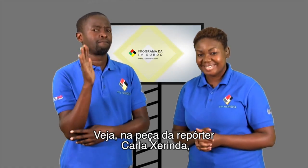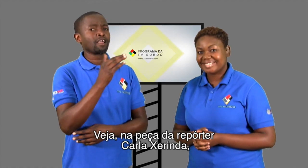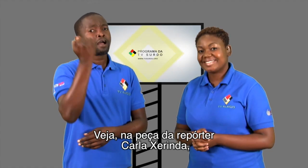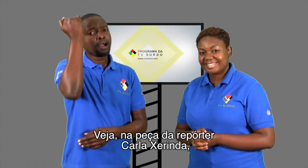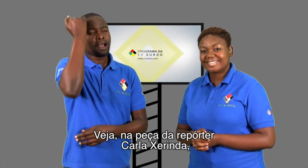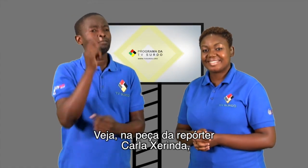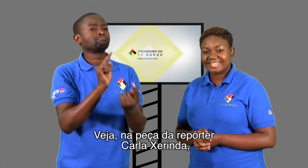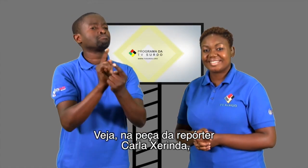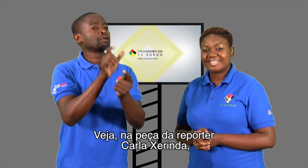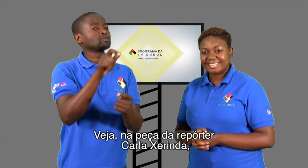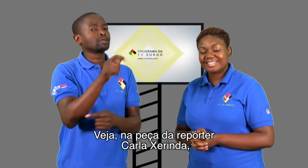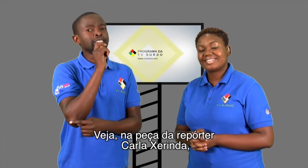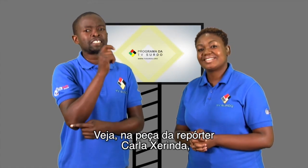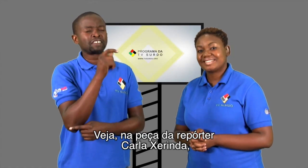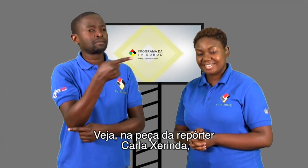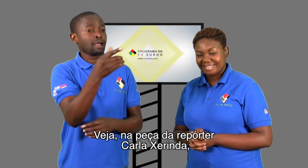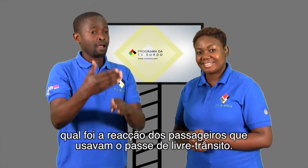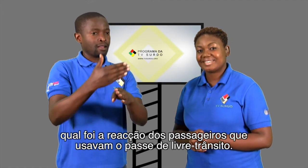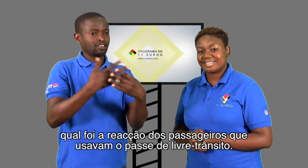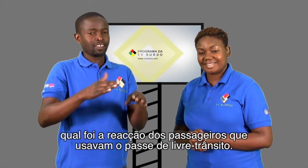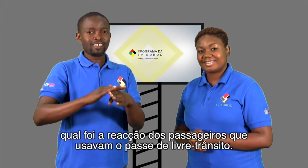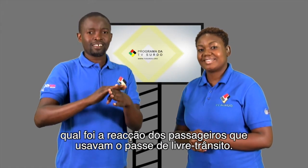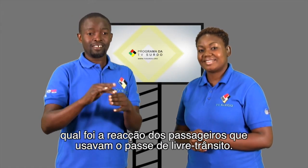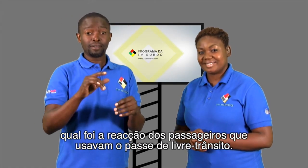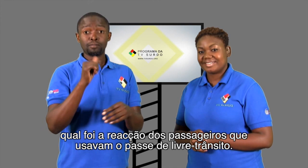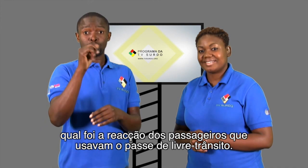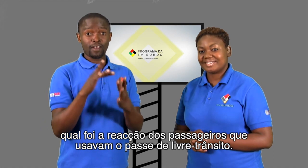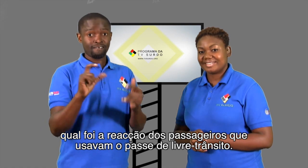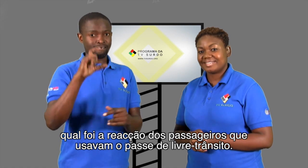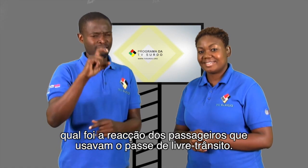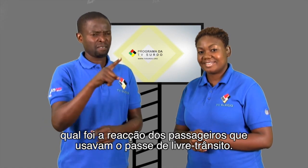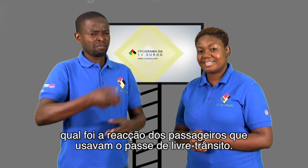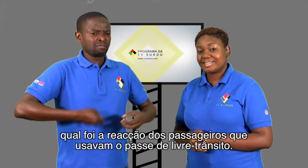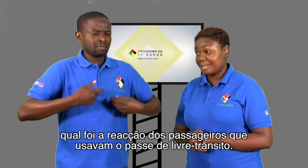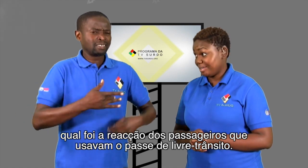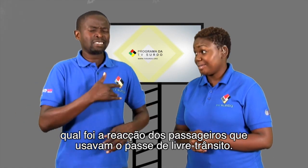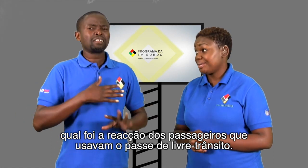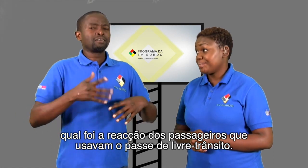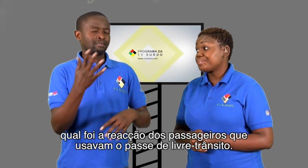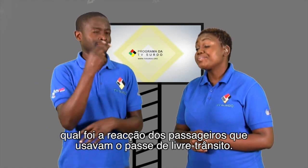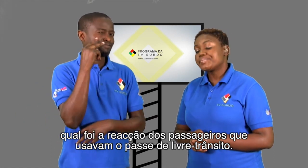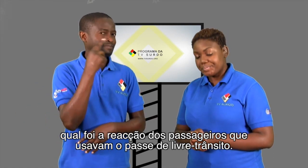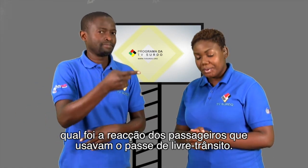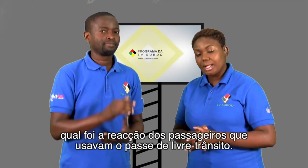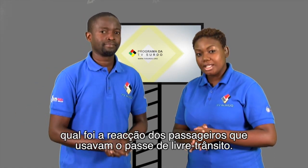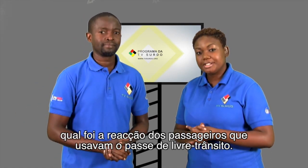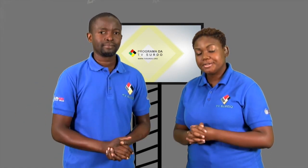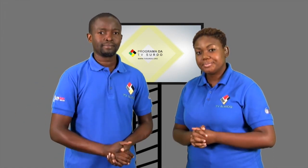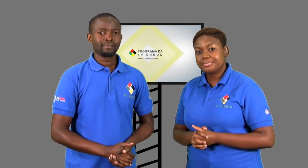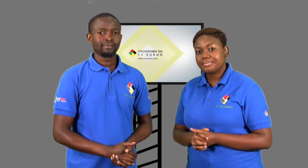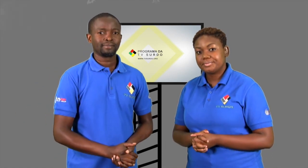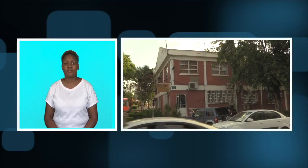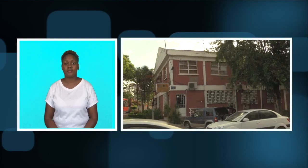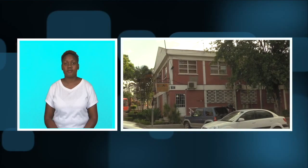Veja na peça da repórter Carla Chirina, qual foi a reação dos passageiros que usavam o passe de livre trânsito.